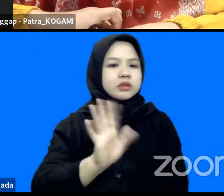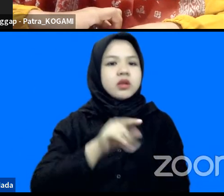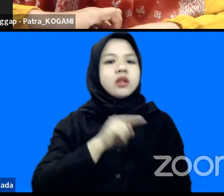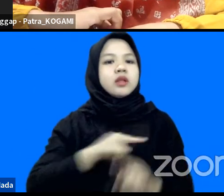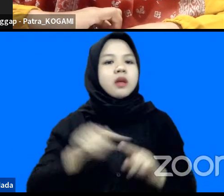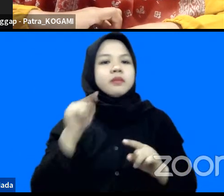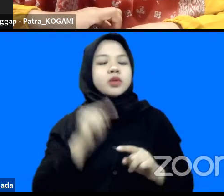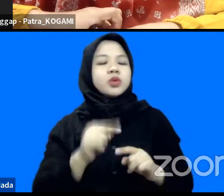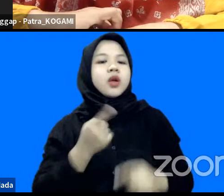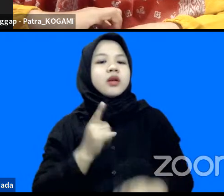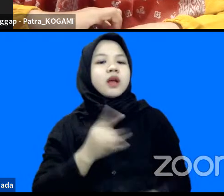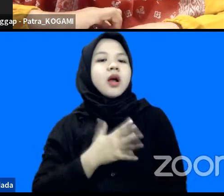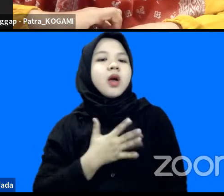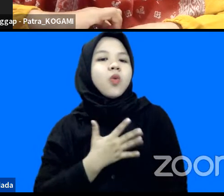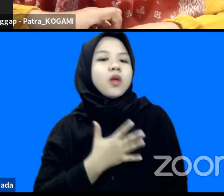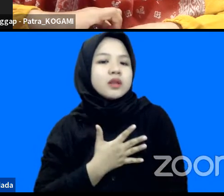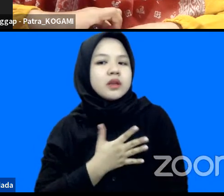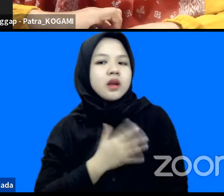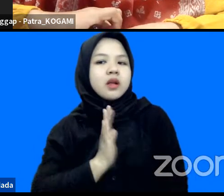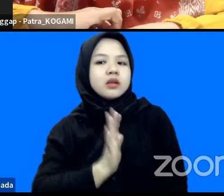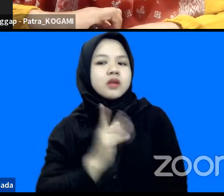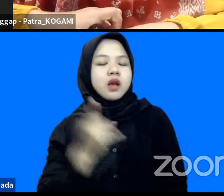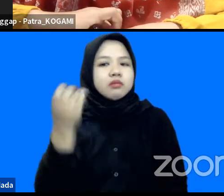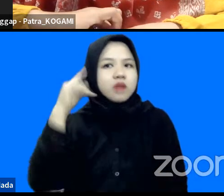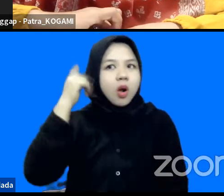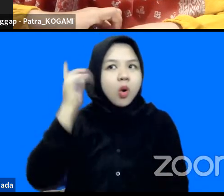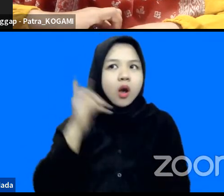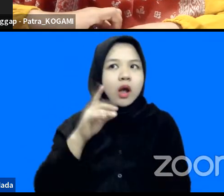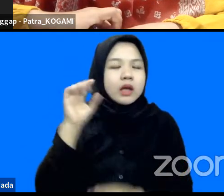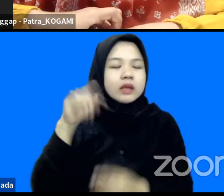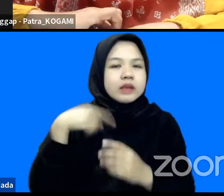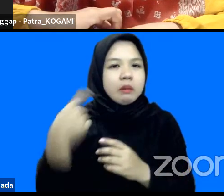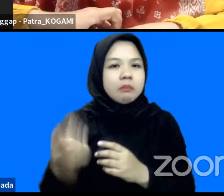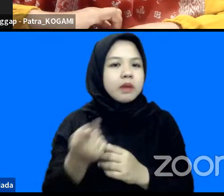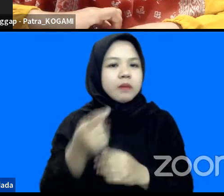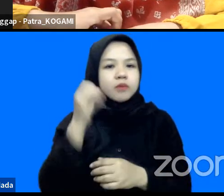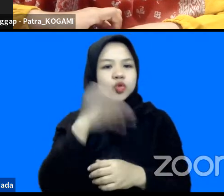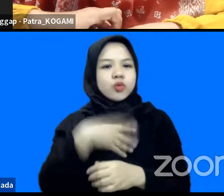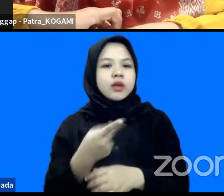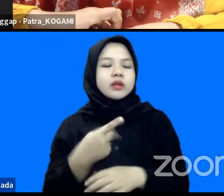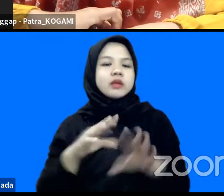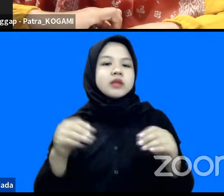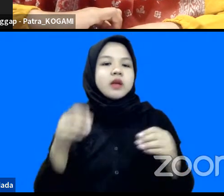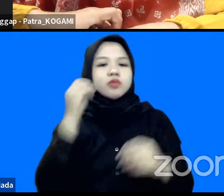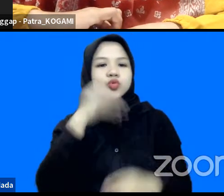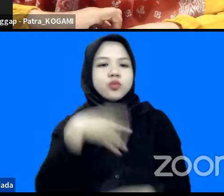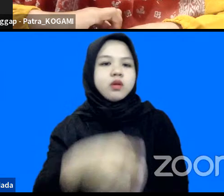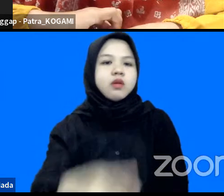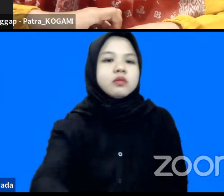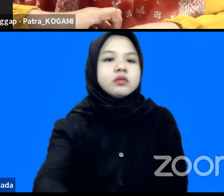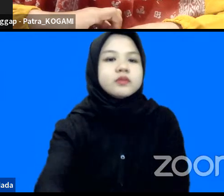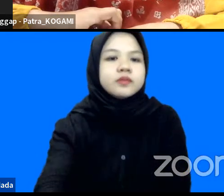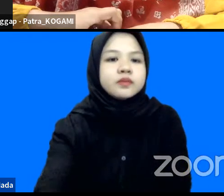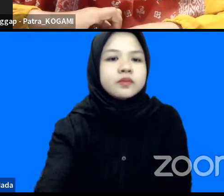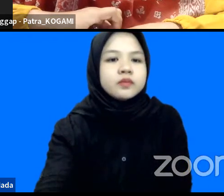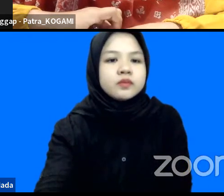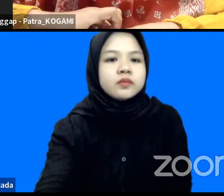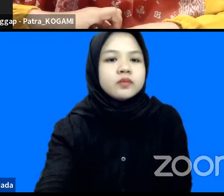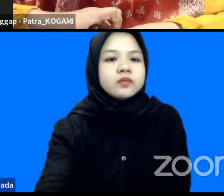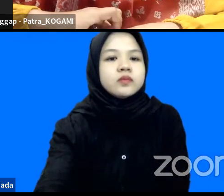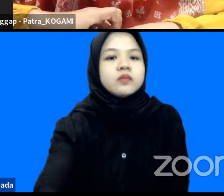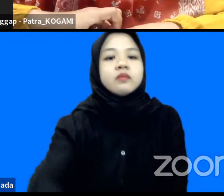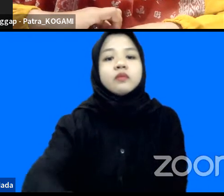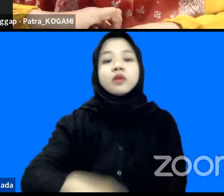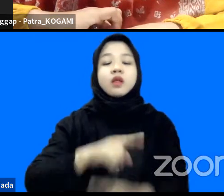kekhawatiran ini warning kalau enggak nyampe kan sia-sia banget di pekerjaan kita padahal padahal sebenarnya